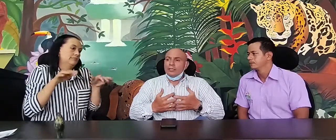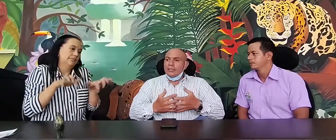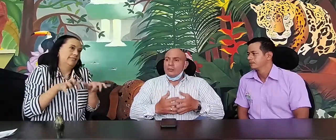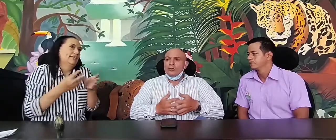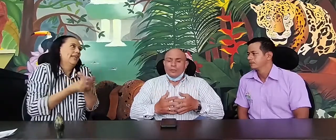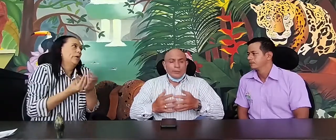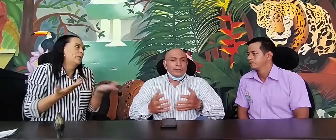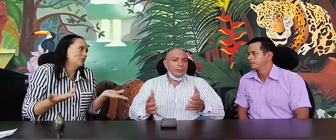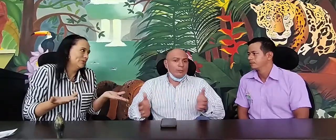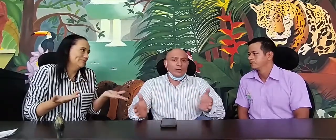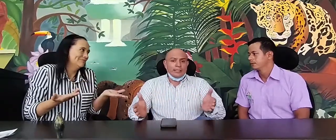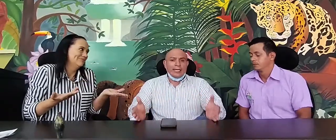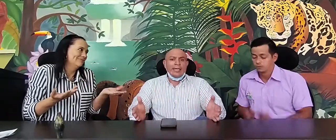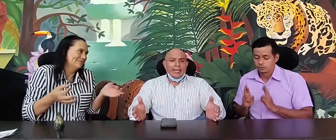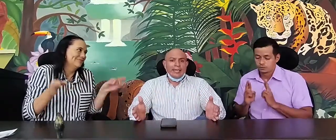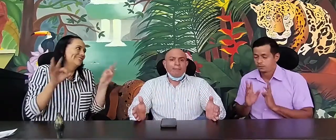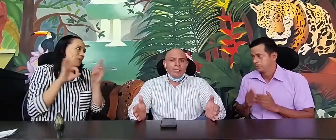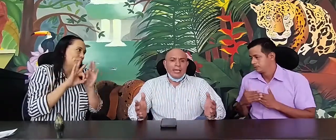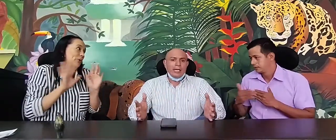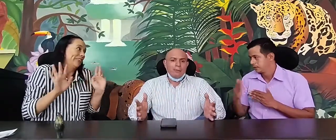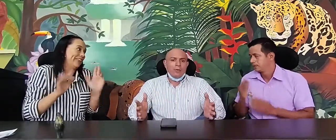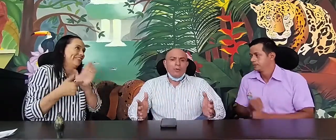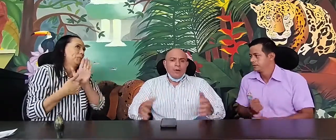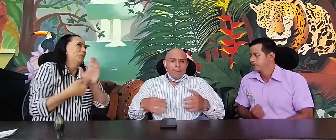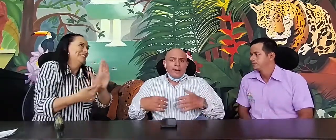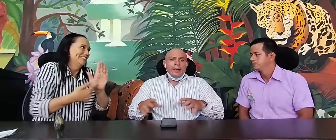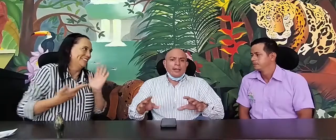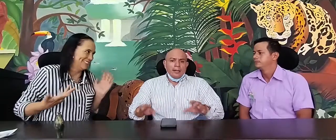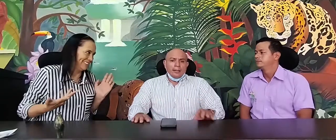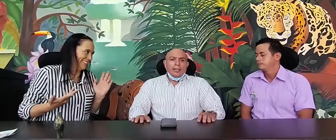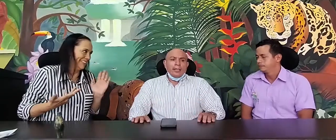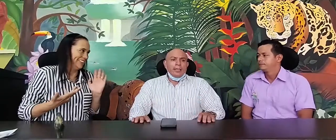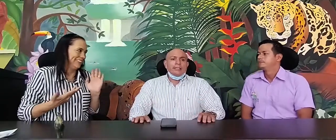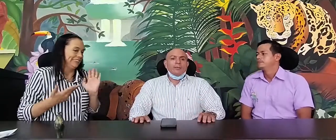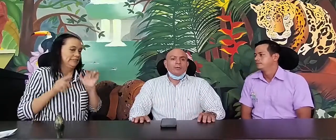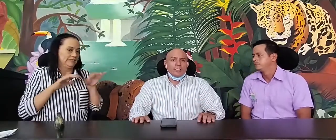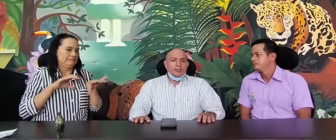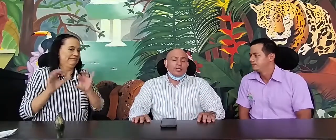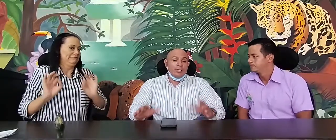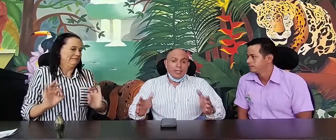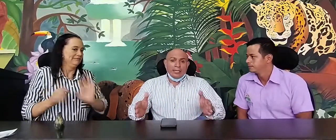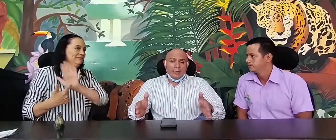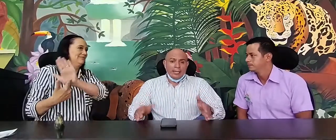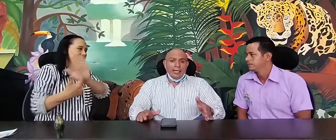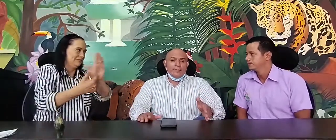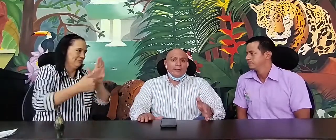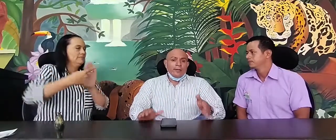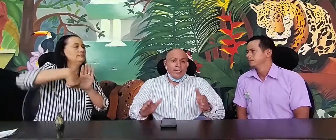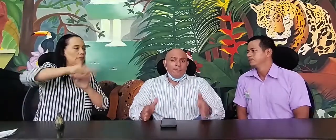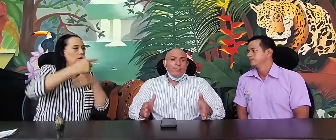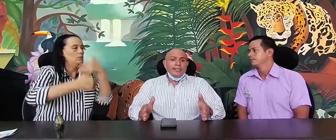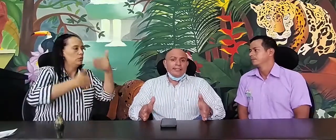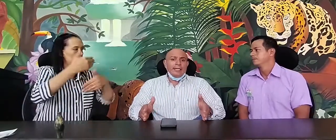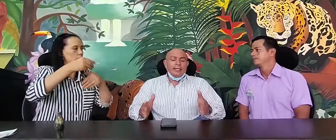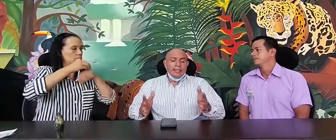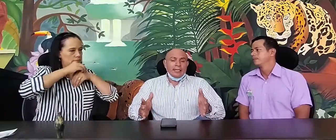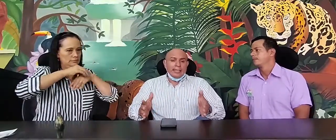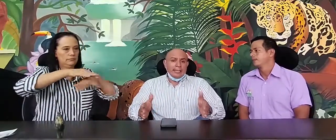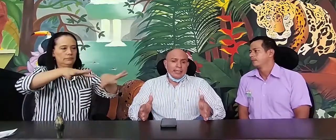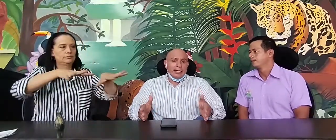Inclusión, pues como que sea la gente la ejemplo para que este proceso sea una realidad en Florencia y en el CAC y el CAC.